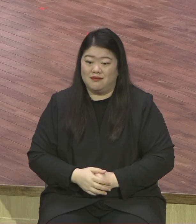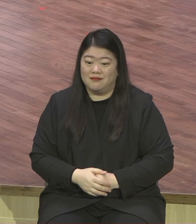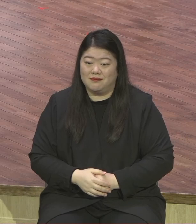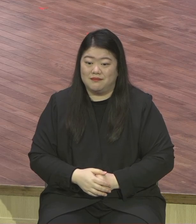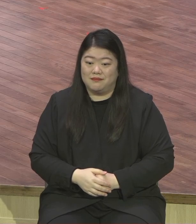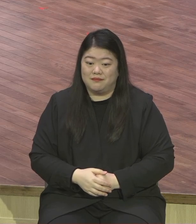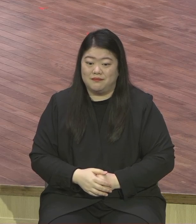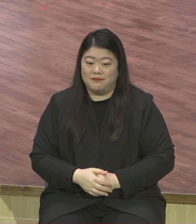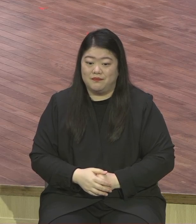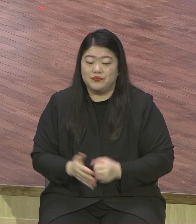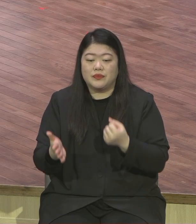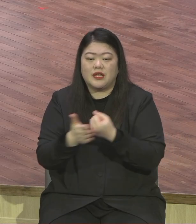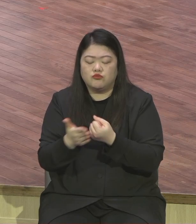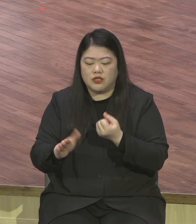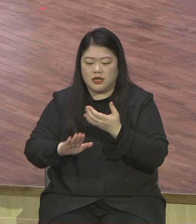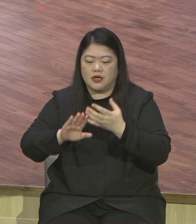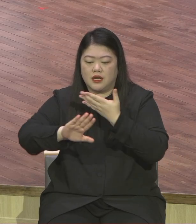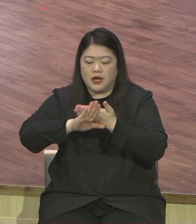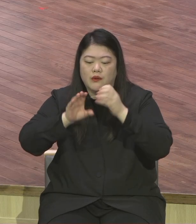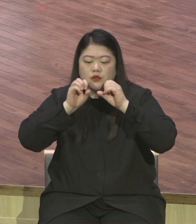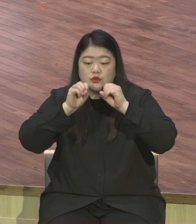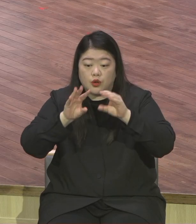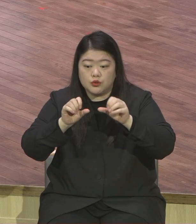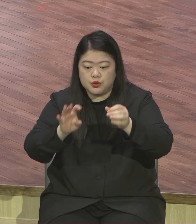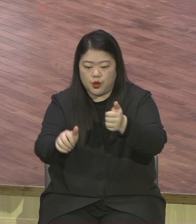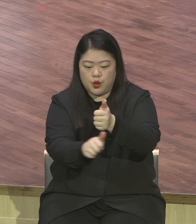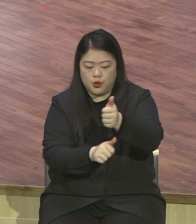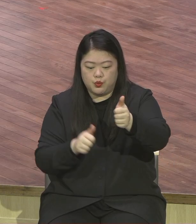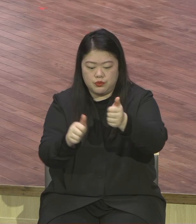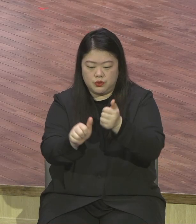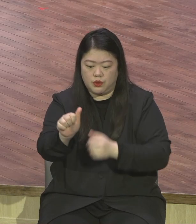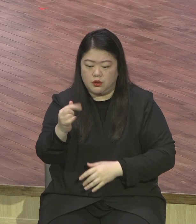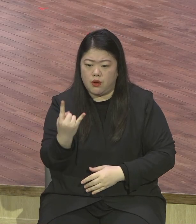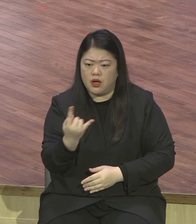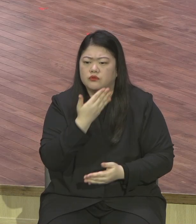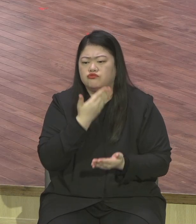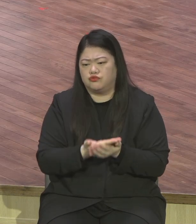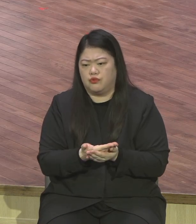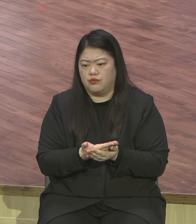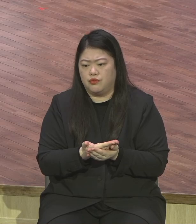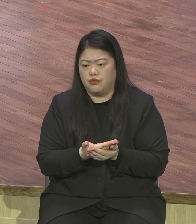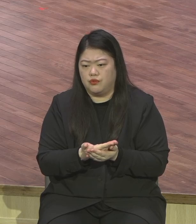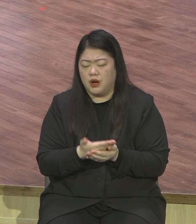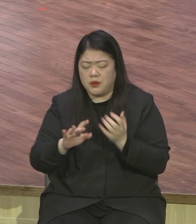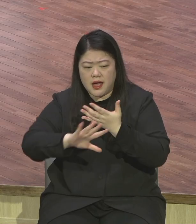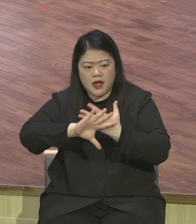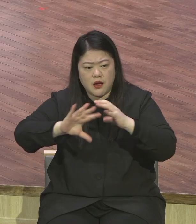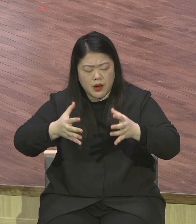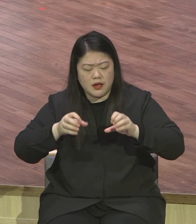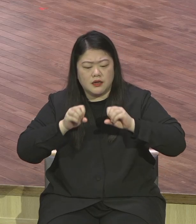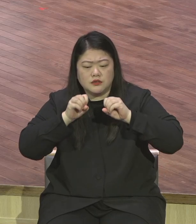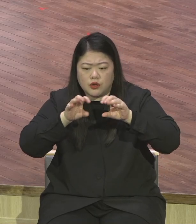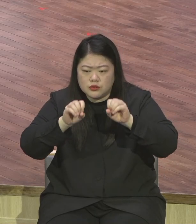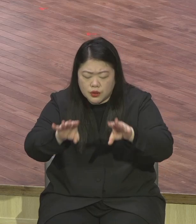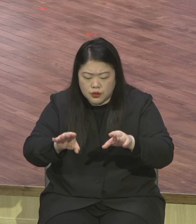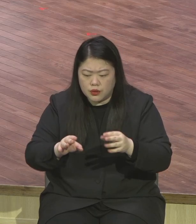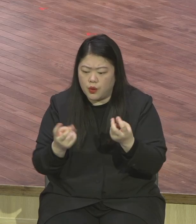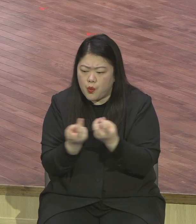성기위원회가 중요합니다. 앞으로 이 일을 이끌어가는 교회 전체직이 내가 행정 5장 얘기했어요. 교회 이게